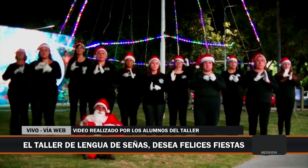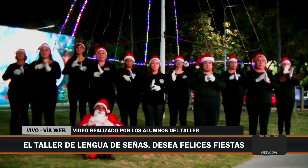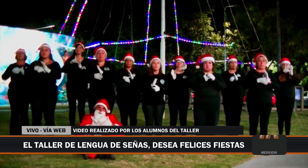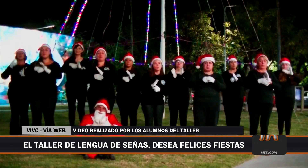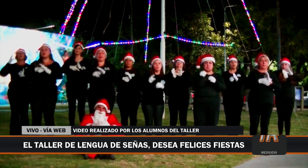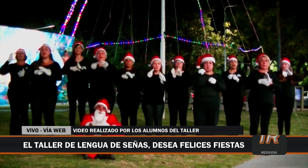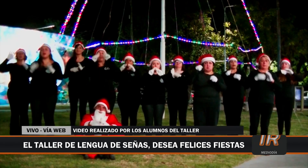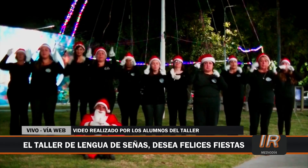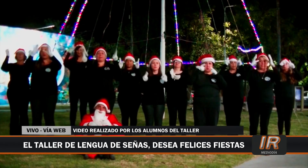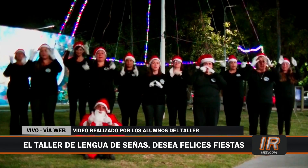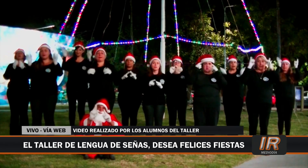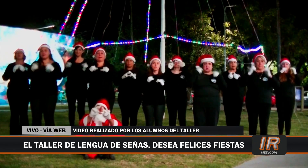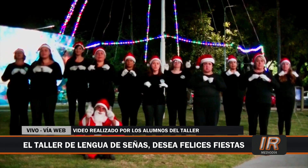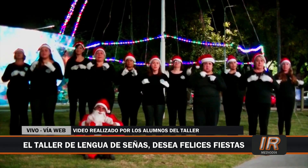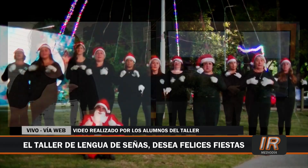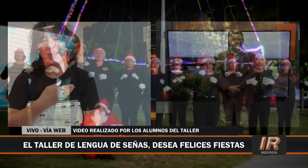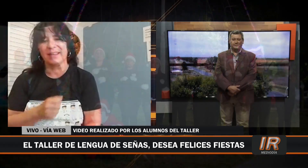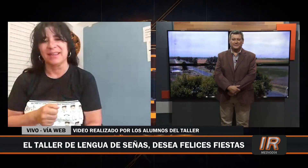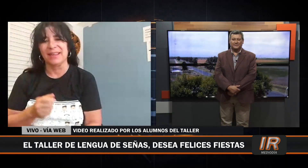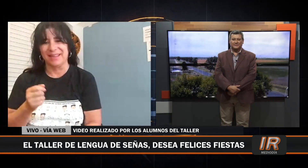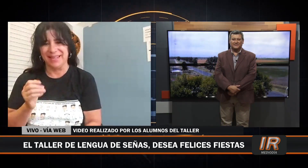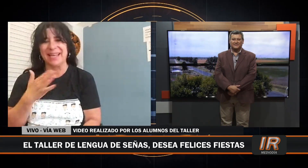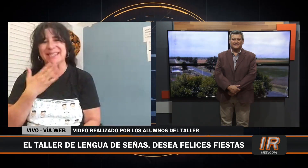año y feliz Navidad. Muy amable. Gracias.